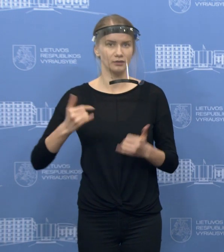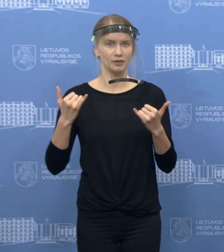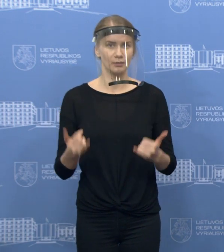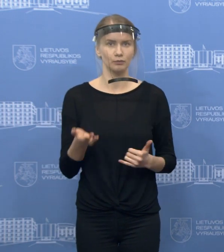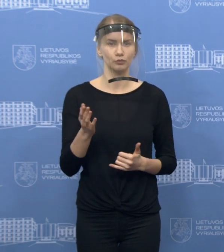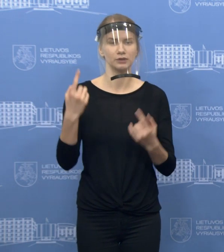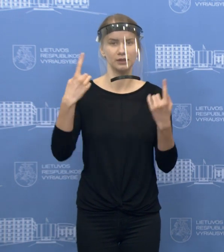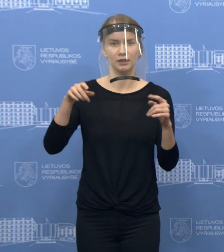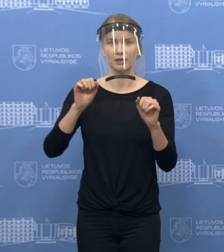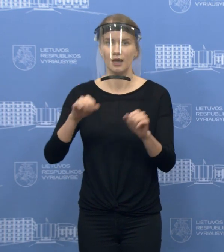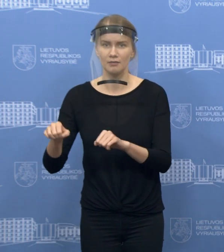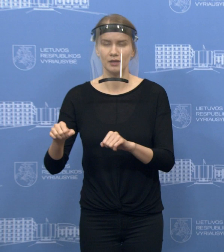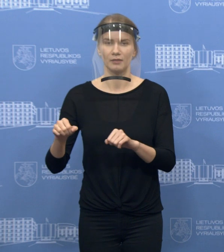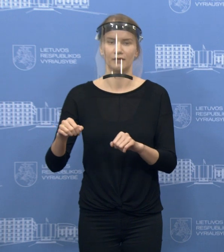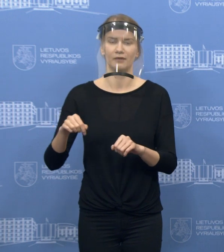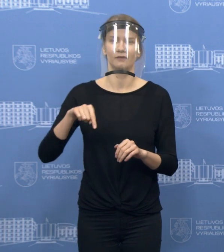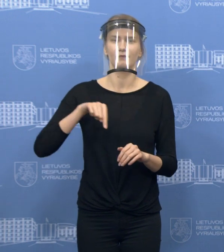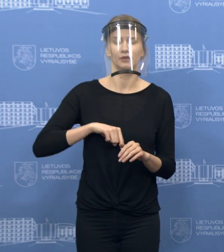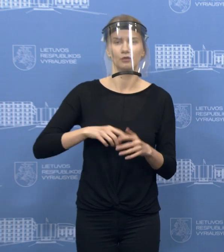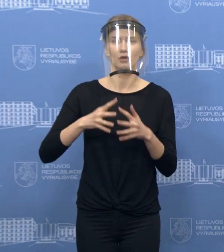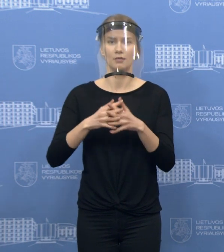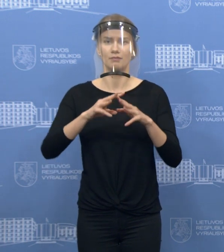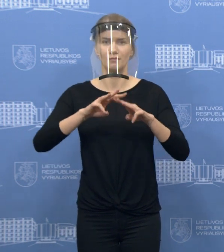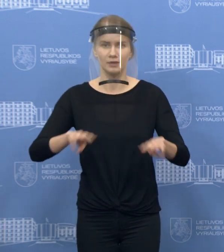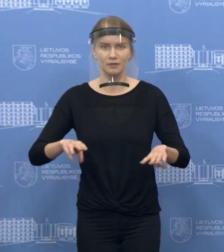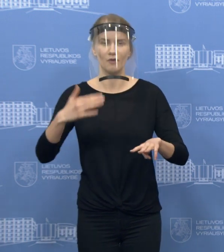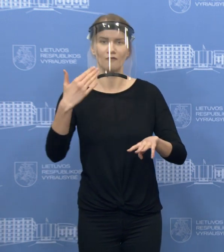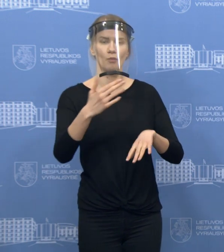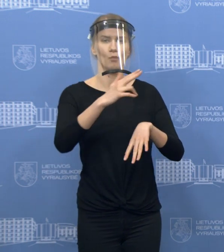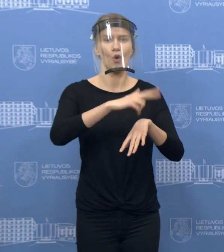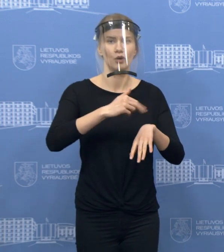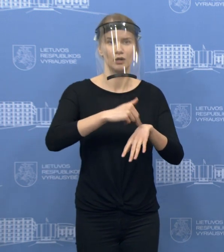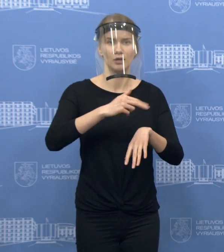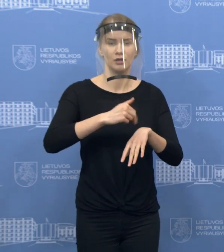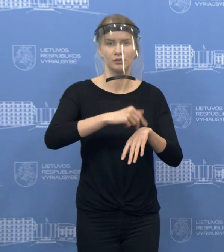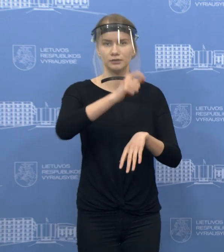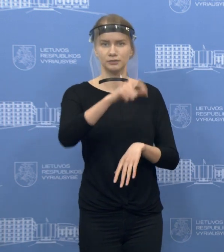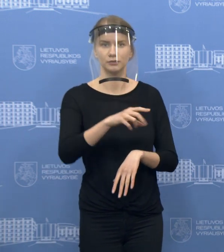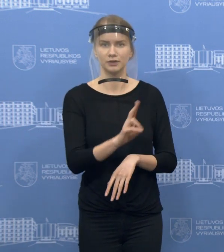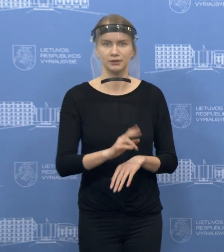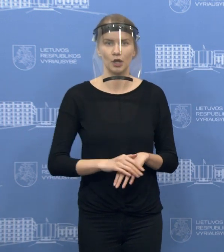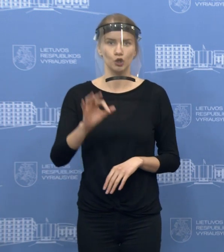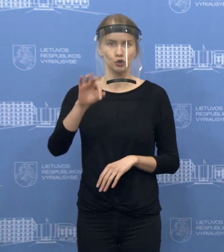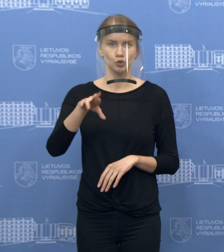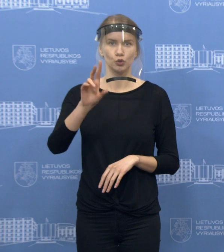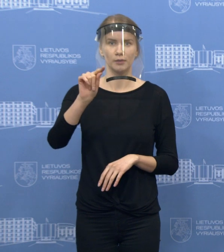turės galimybę pabendrauti su Vidaus reikalų ministrėje ir policijos generalinės komisarau. Ir mane pavaduos mano kolega Gėdėjus Truplis.